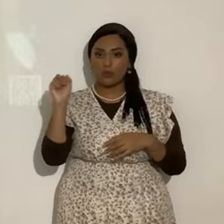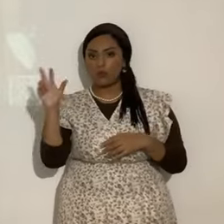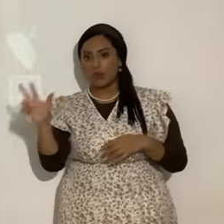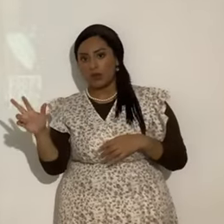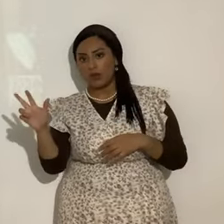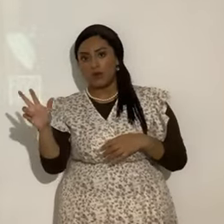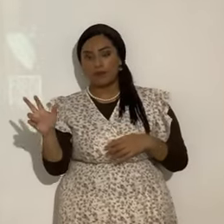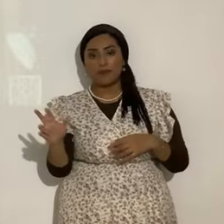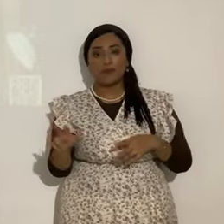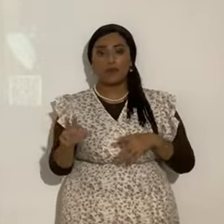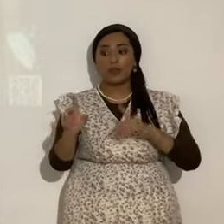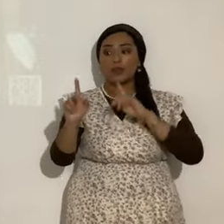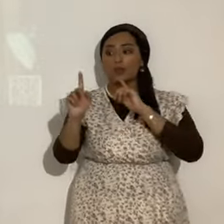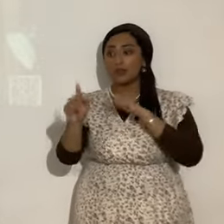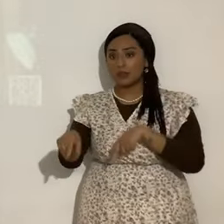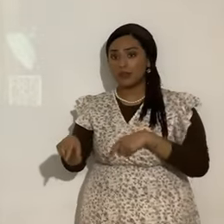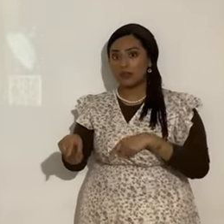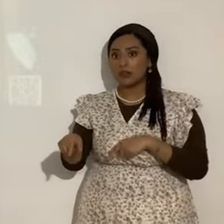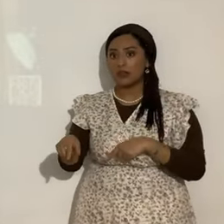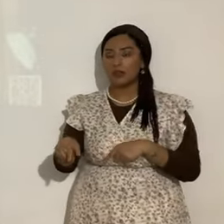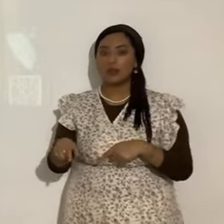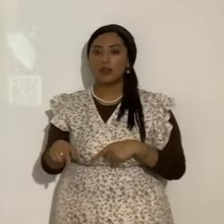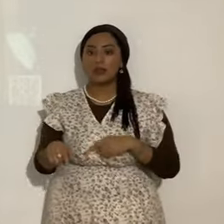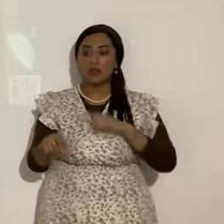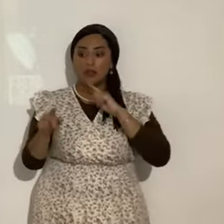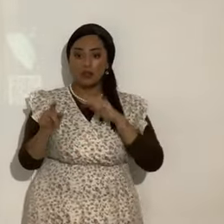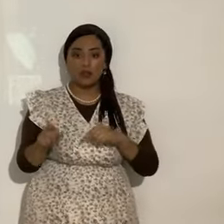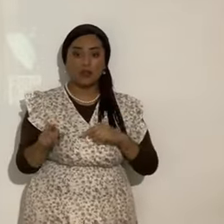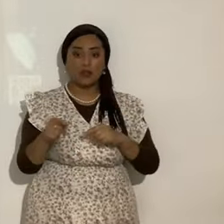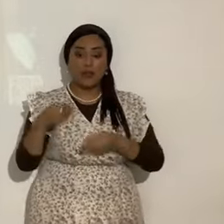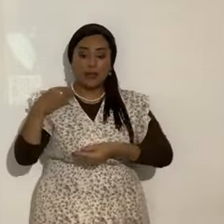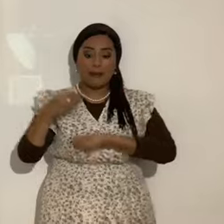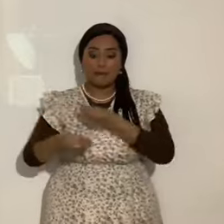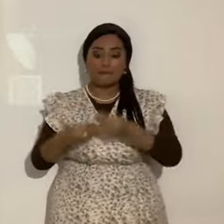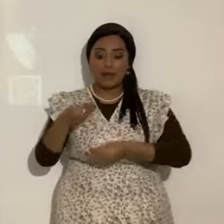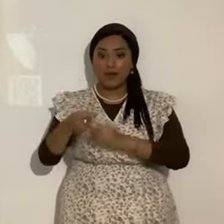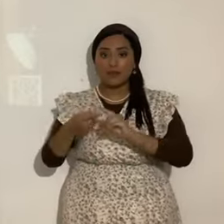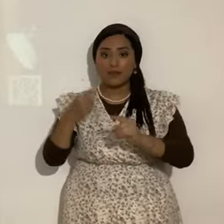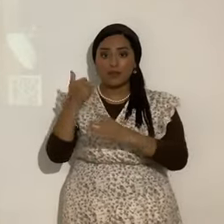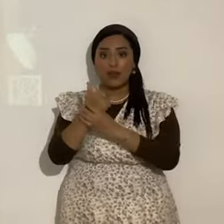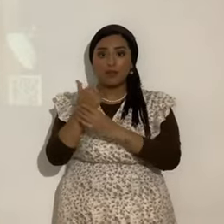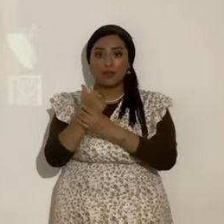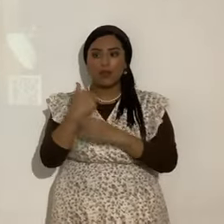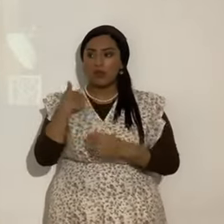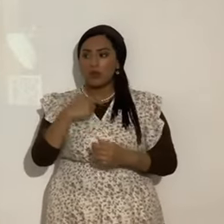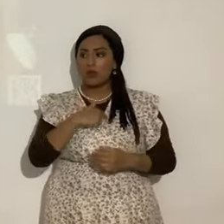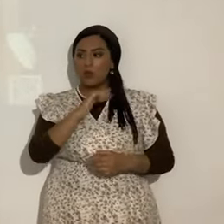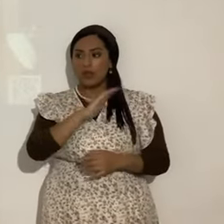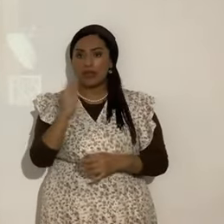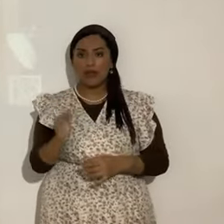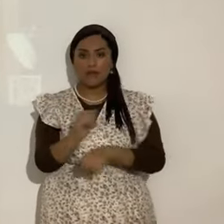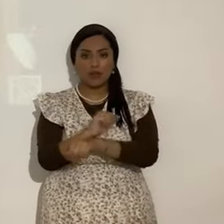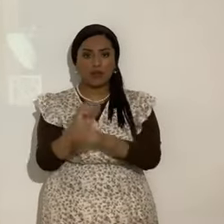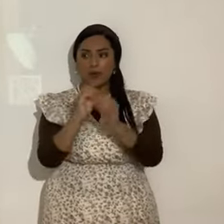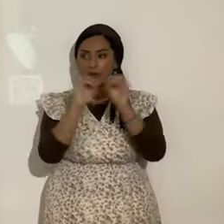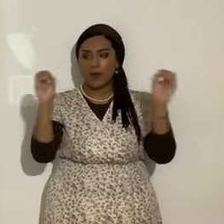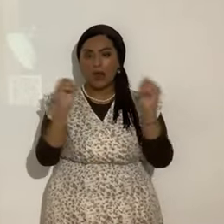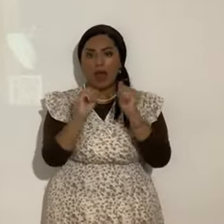Les respondieron. Vamos a ir con cuidado. Linaje de Abraham somos. Y jamás hemos sido esclavos de nadie. ¿Cómo dices tú?